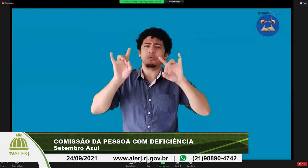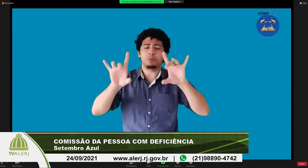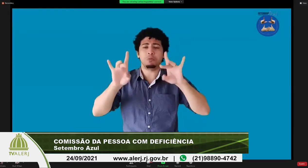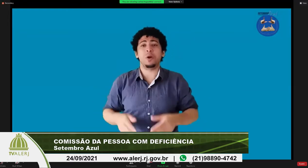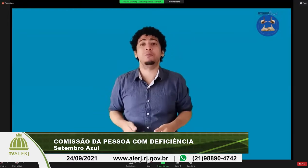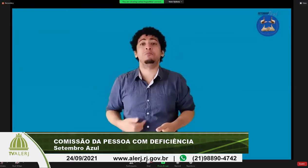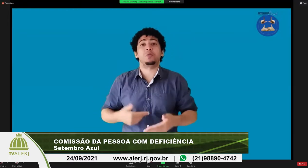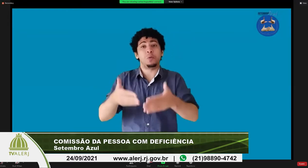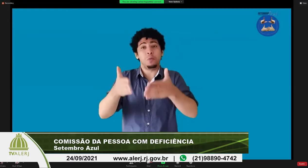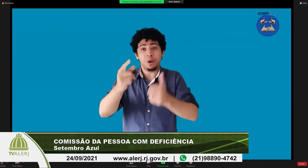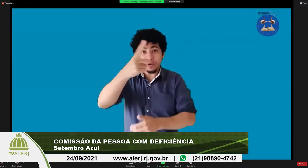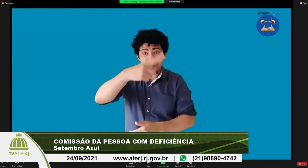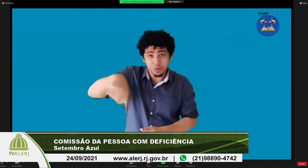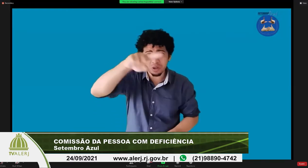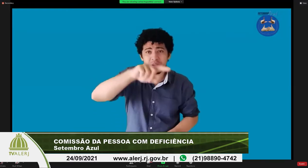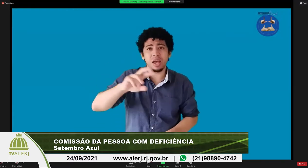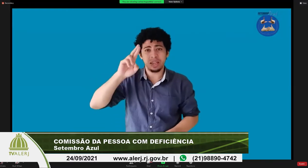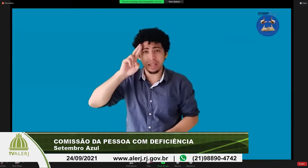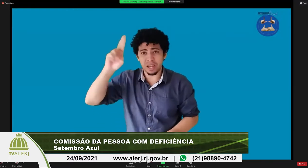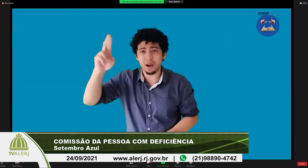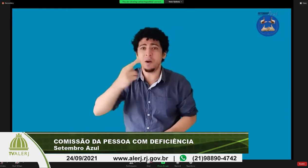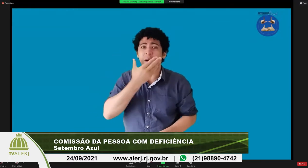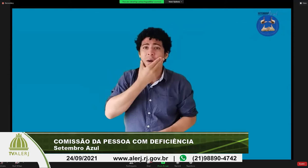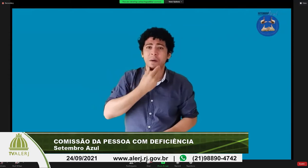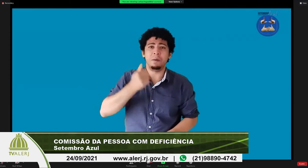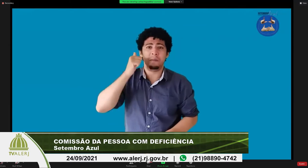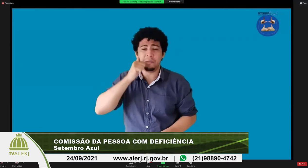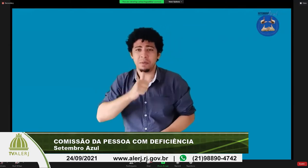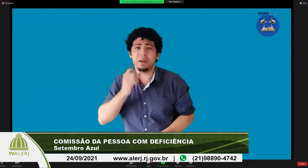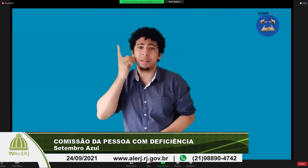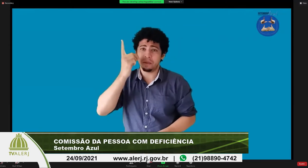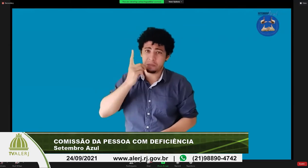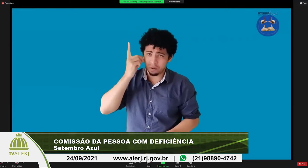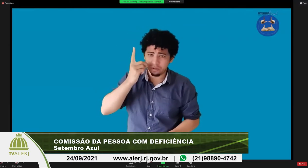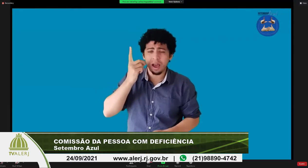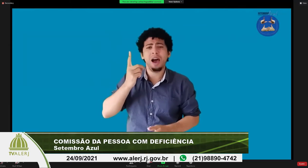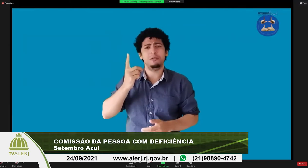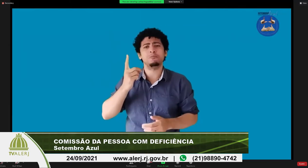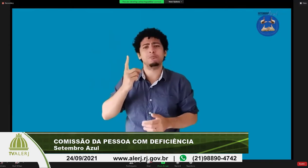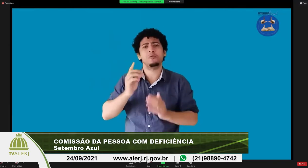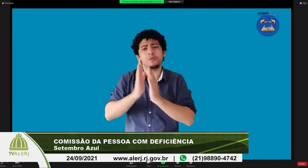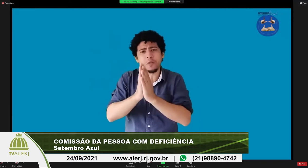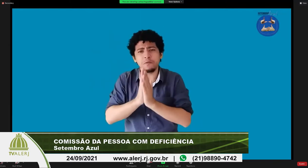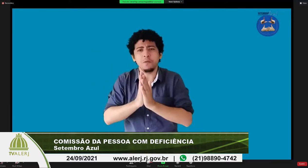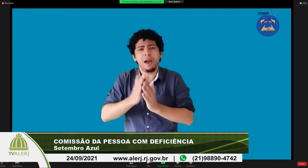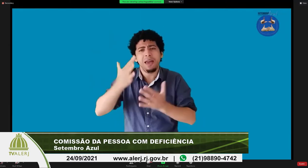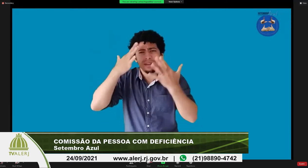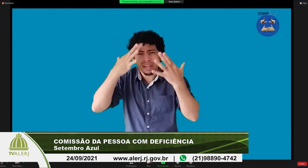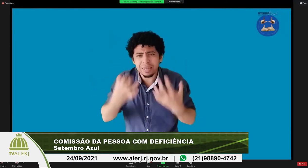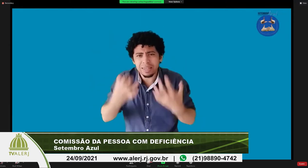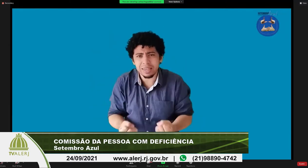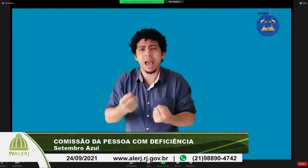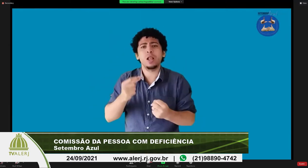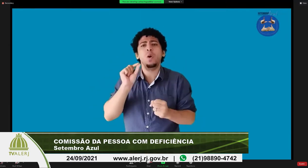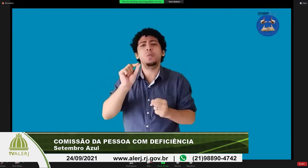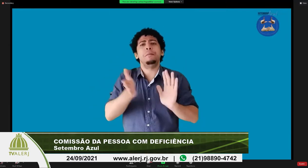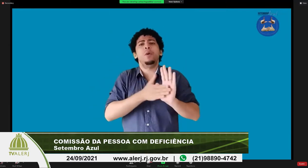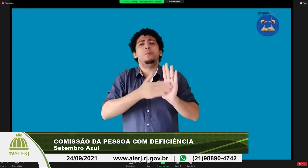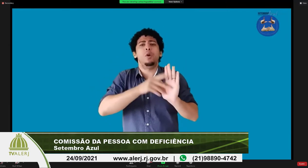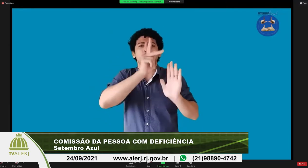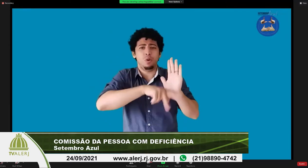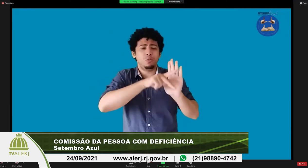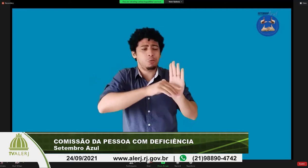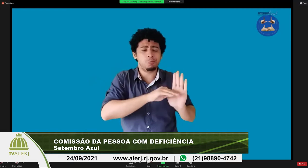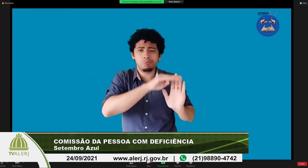então é um projeto que eu penso que realmente precisa acontecer então peço a vossas senhorias aos senhores deputados e senhores deputadas que por favor